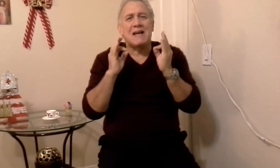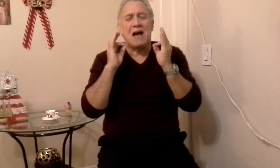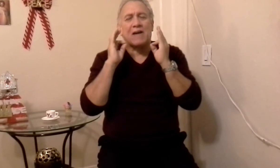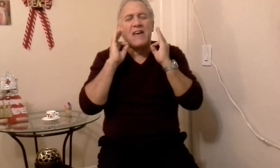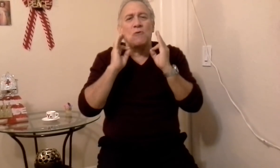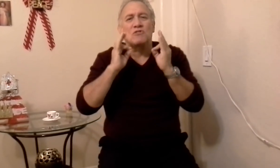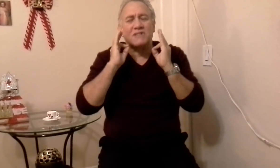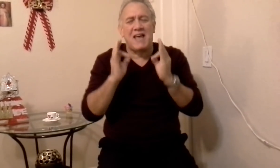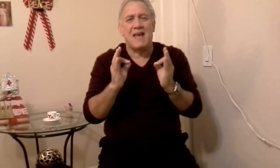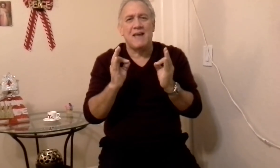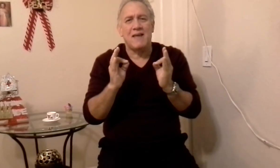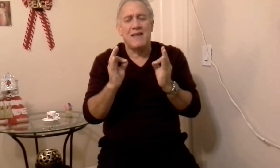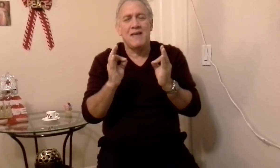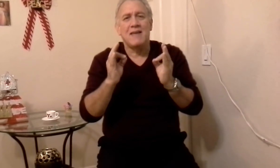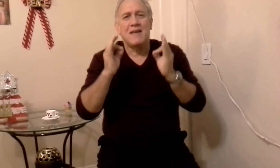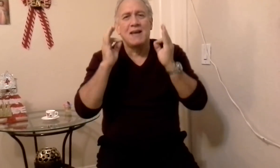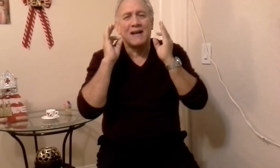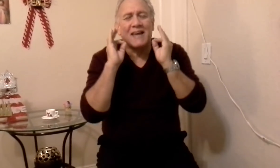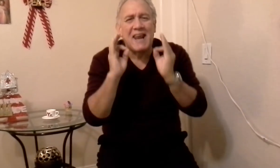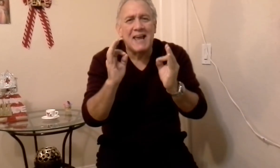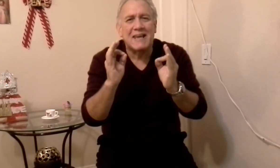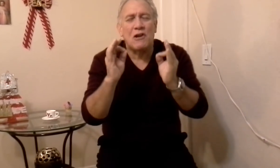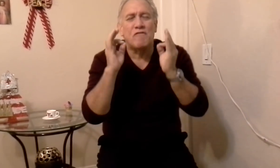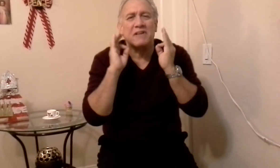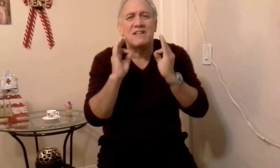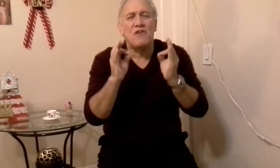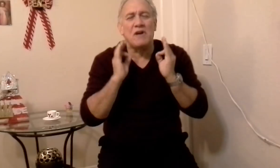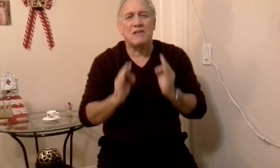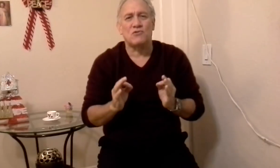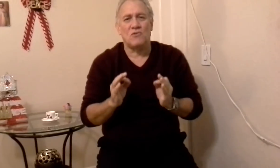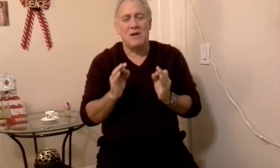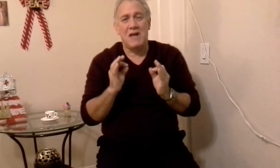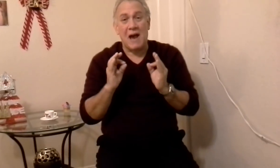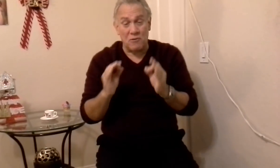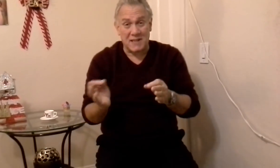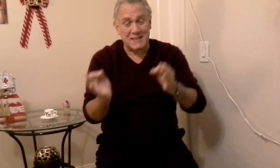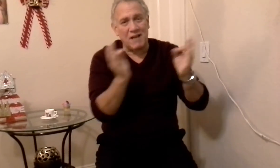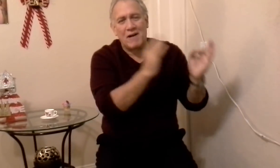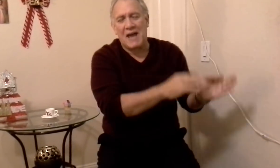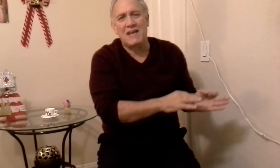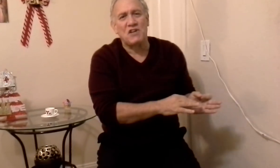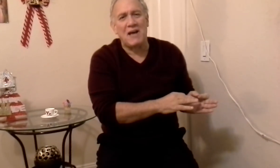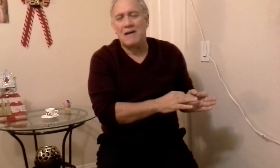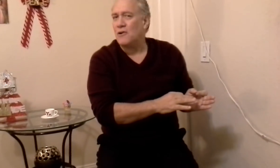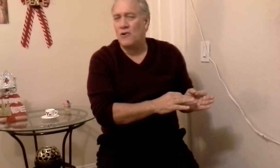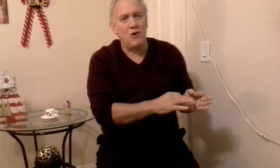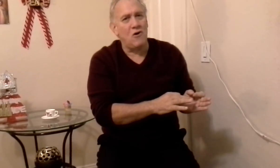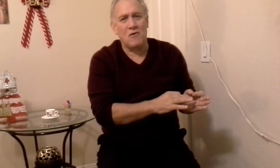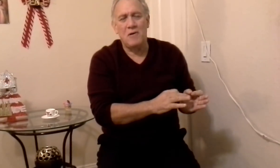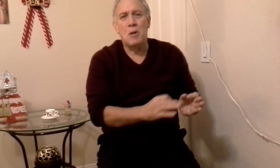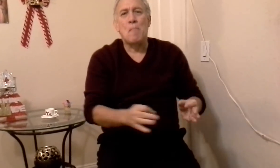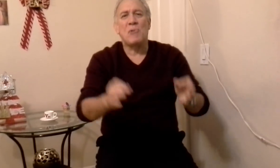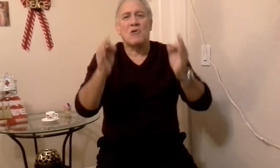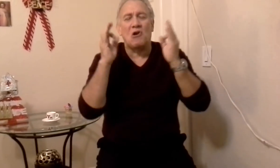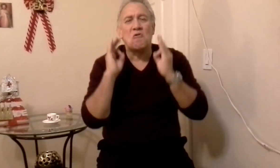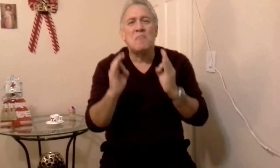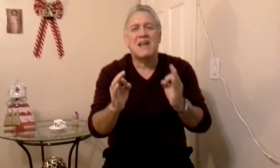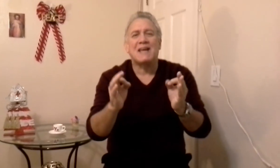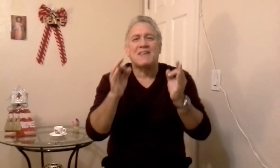a quién usted creen que le ofrecieron eso? ¿A los que estaban ahí ya? No, pero al hombre que